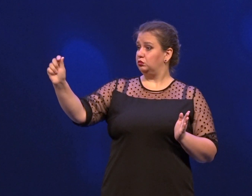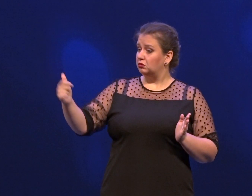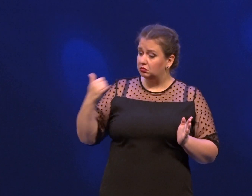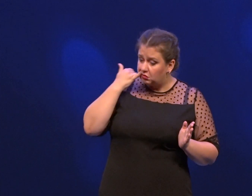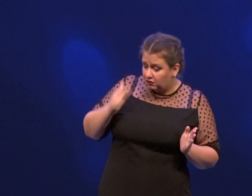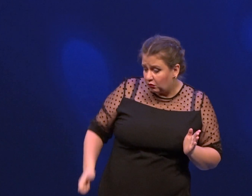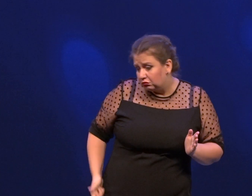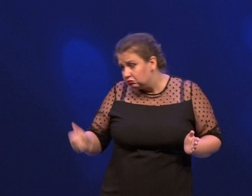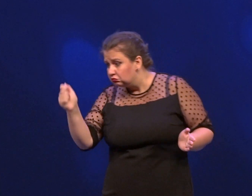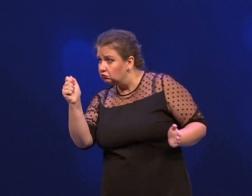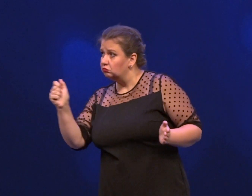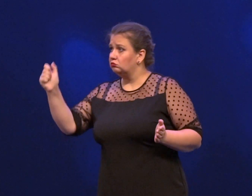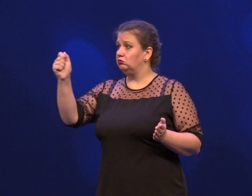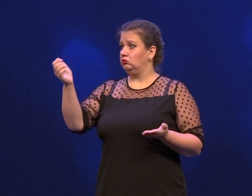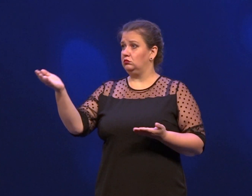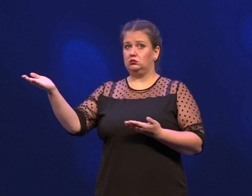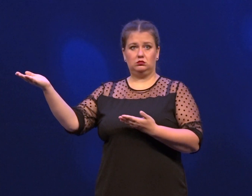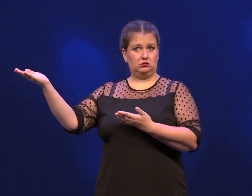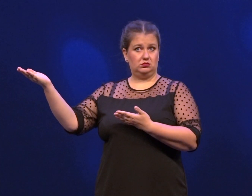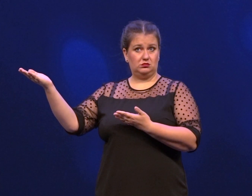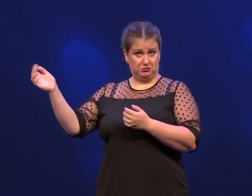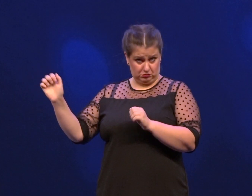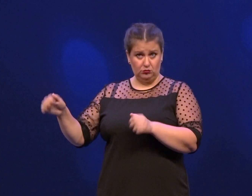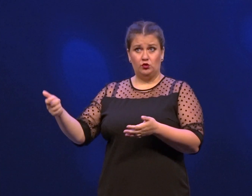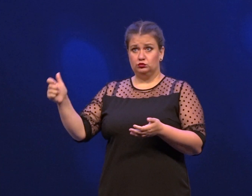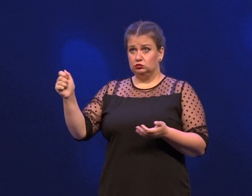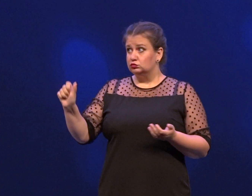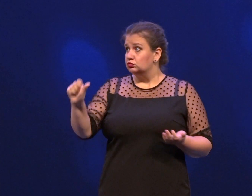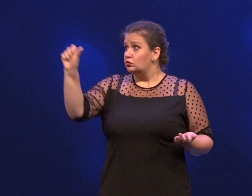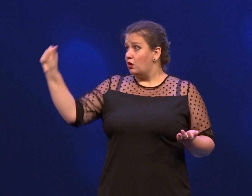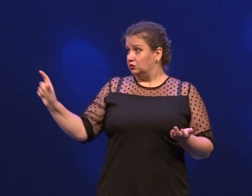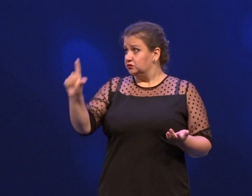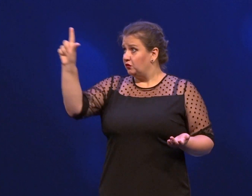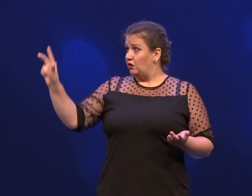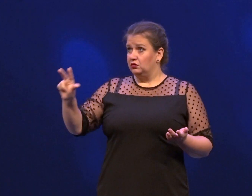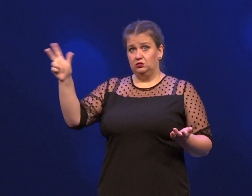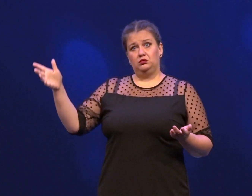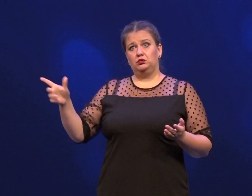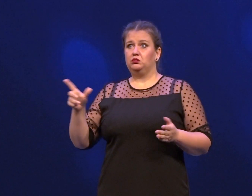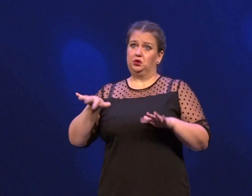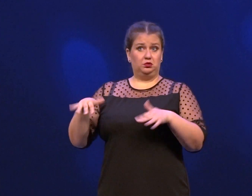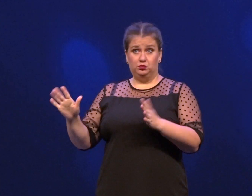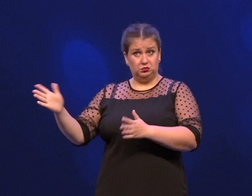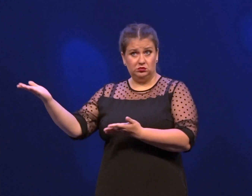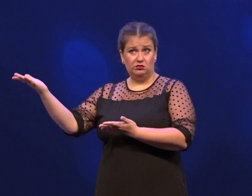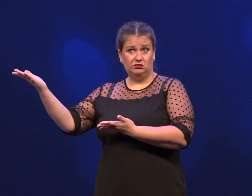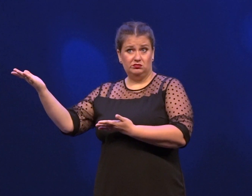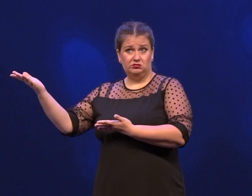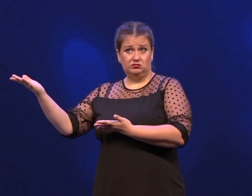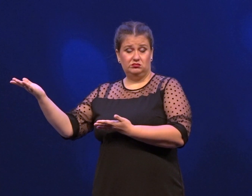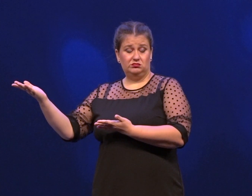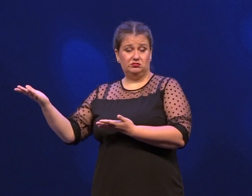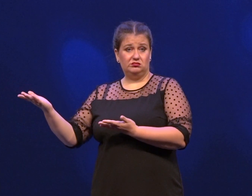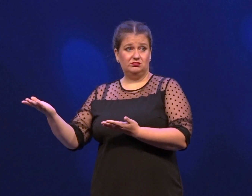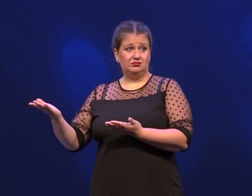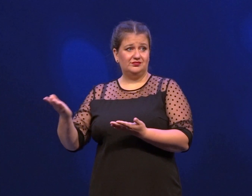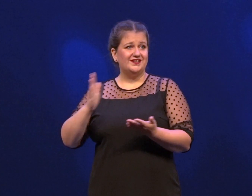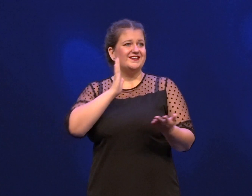Он уходит, берет телефон, и с телефона может проводить много времени, час, два, три. Он не устает с телефона.